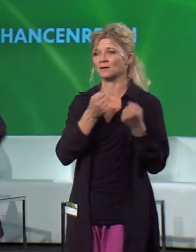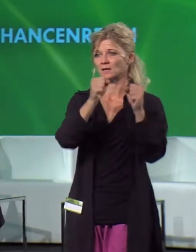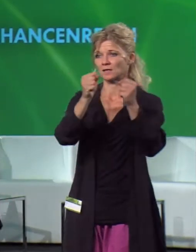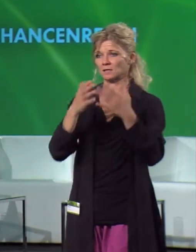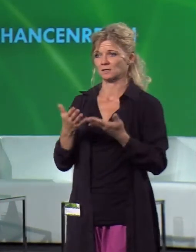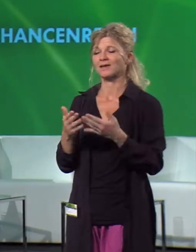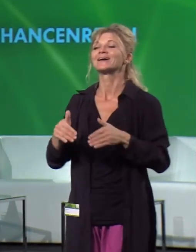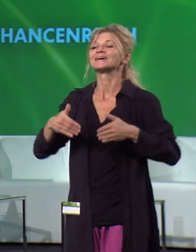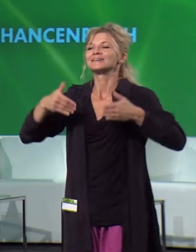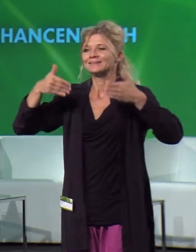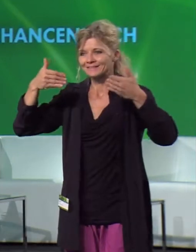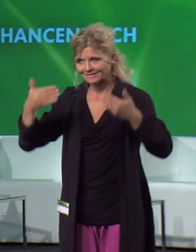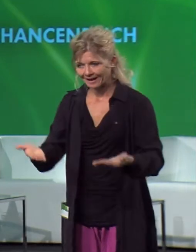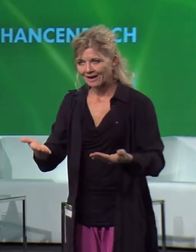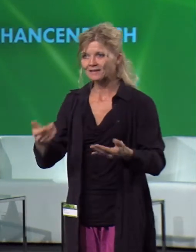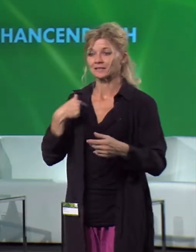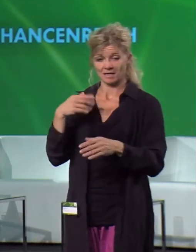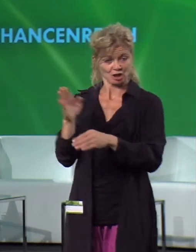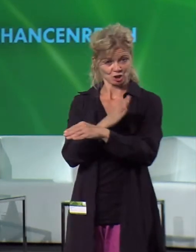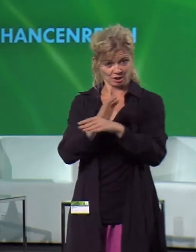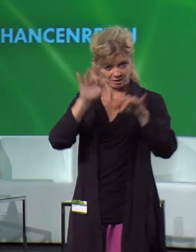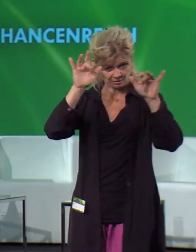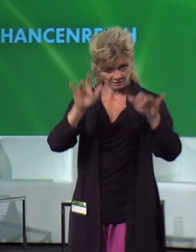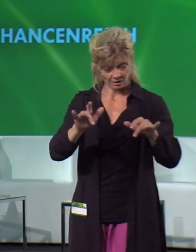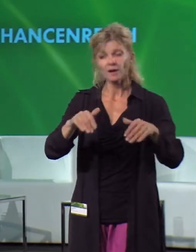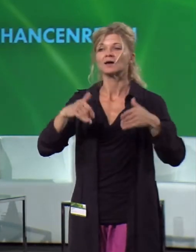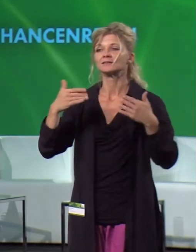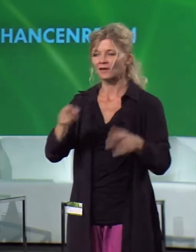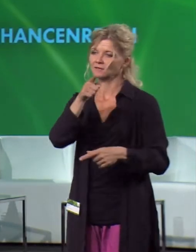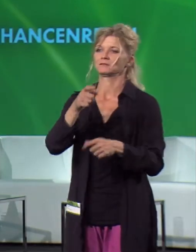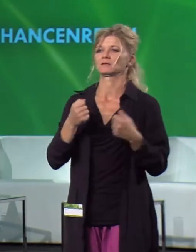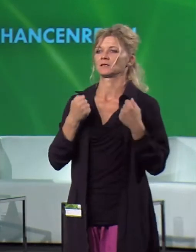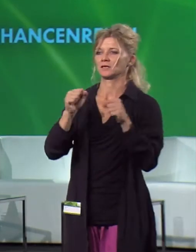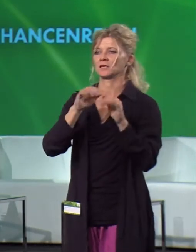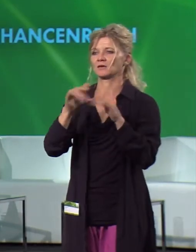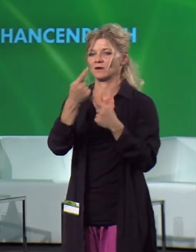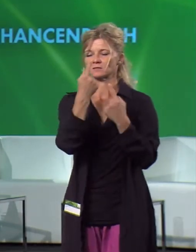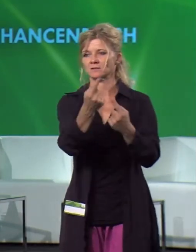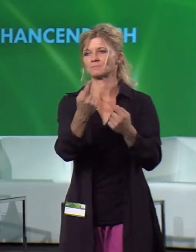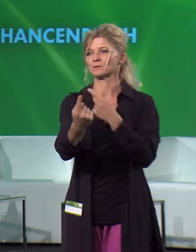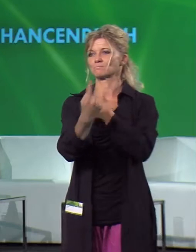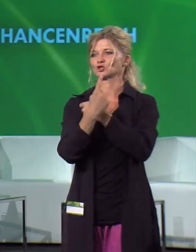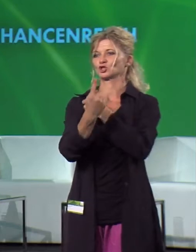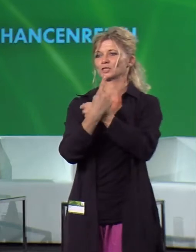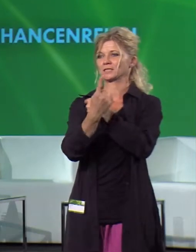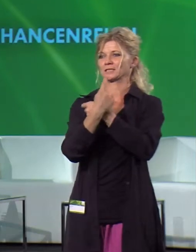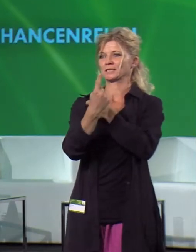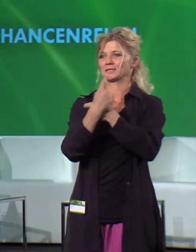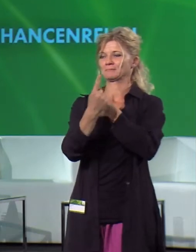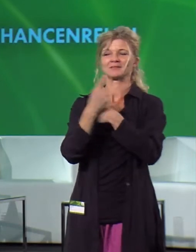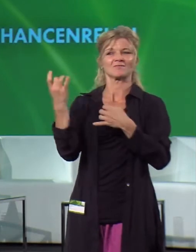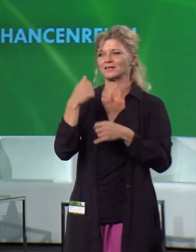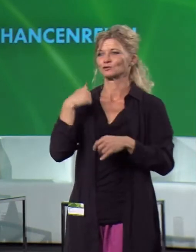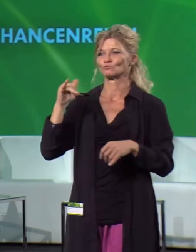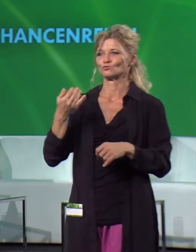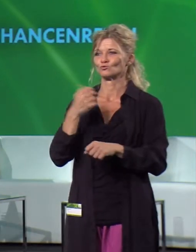bestimmt die Energiequelle, ob wir es wollen oder nicht, ob wir es wahrnehmen oder nicht, bestimmt die Energiequelle, was zu tun